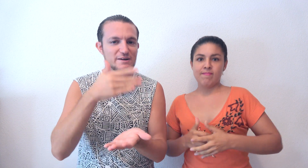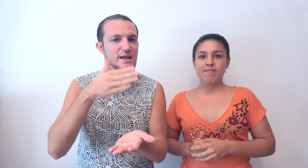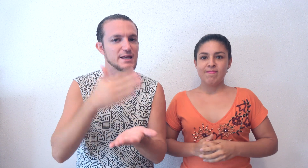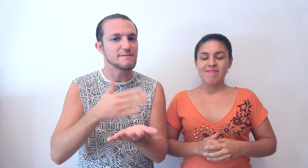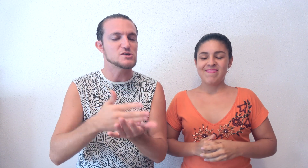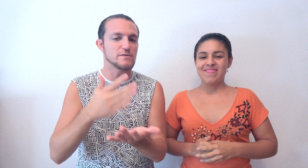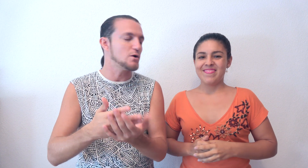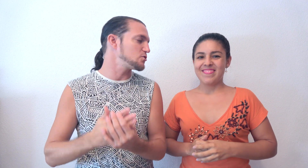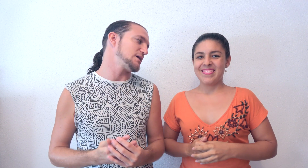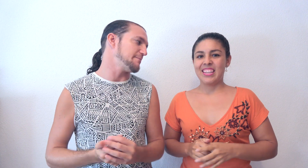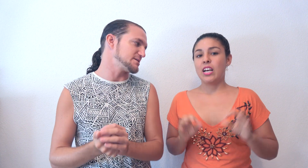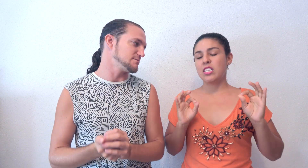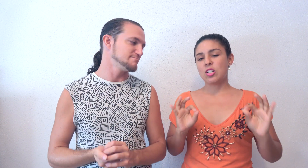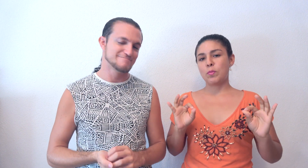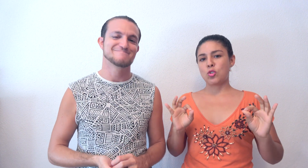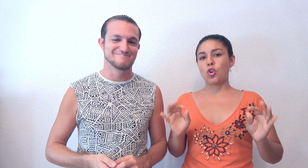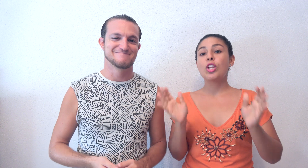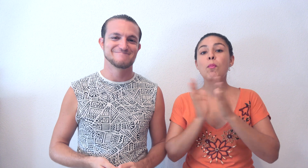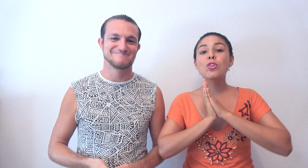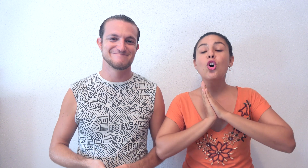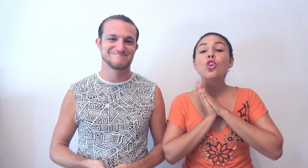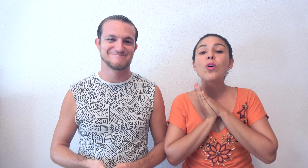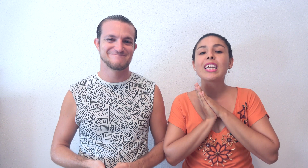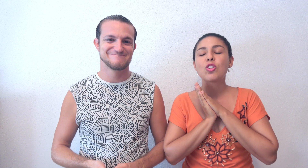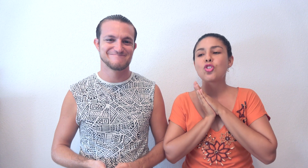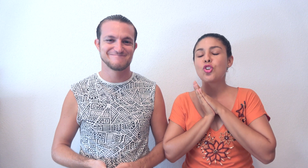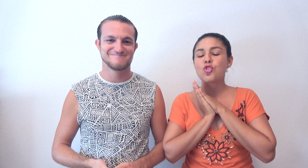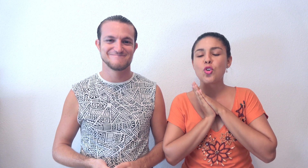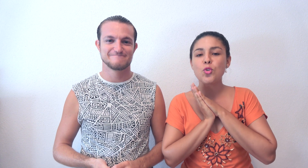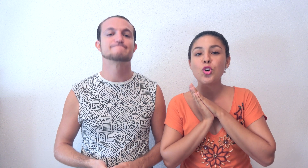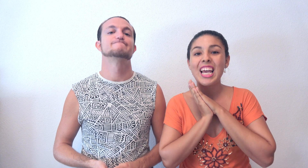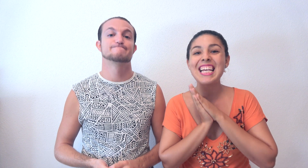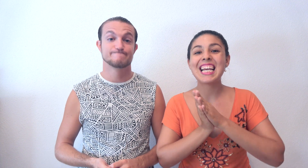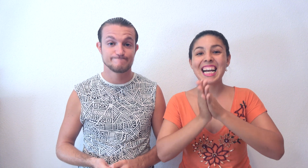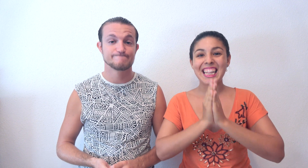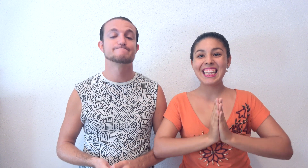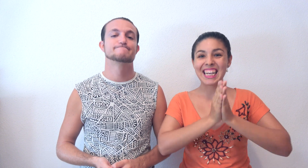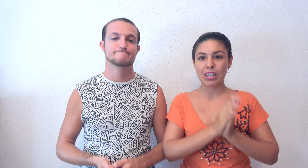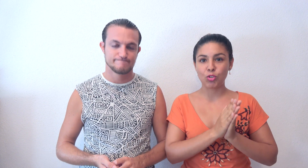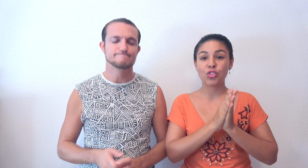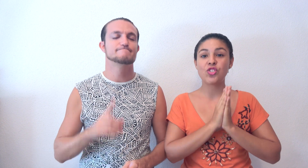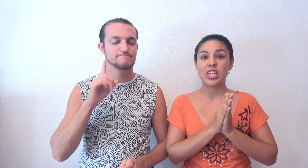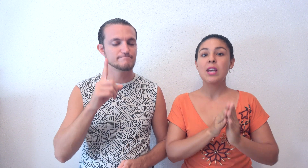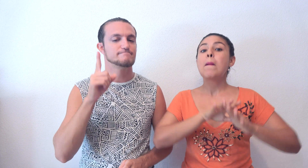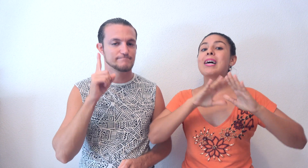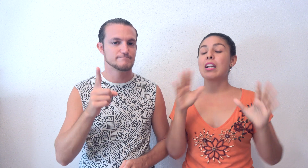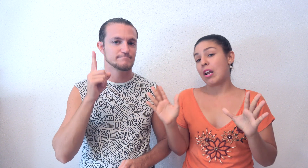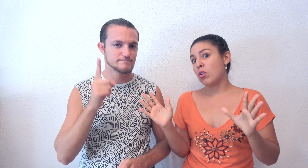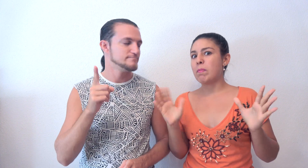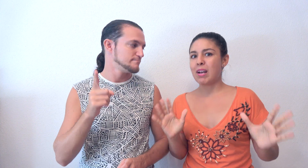valla ahí y hayan dicho 5 de que pasa. Este está súper chulo. Después, otro lugar que a nosotros nos gustó mucho es el jardín de cactus. Sí. Para Raúl, para